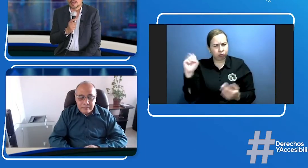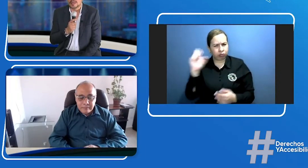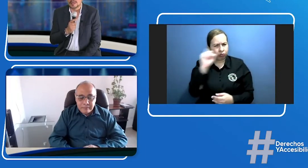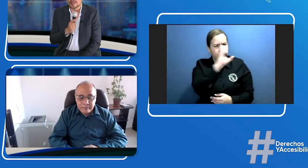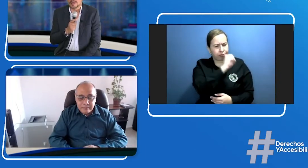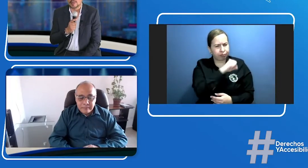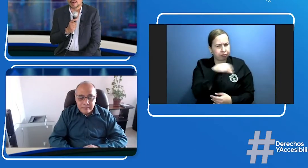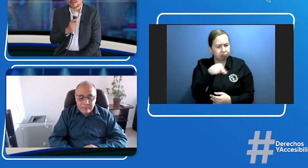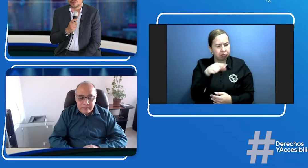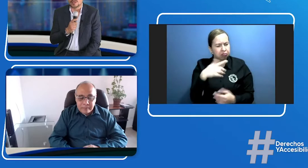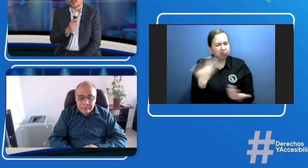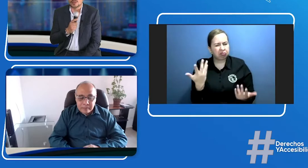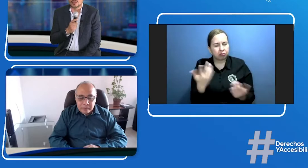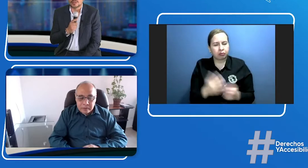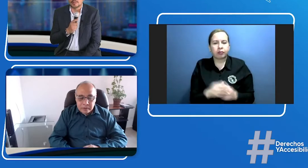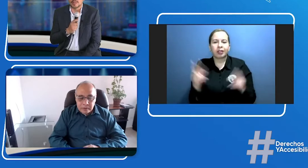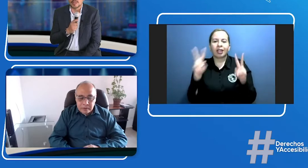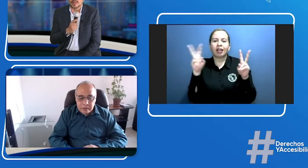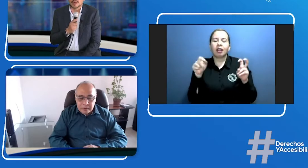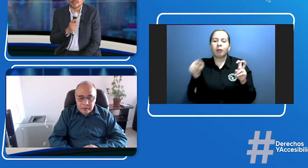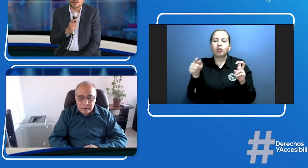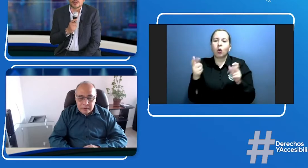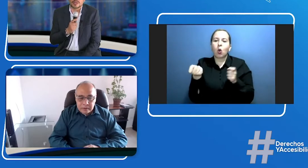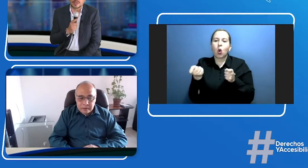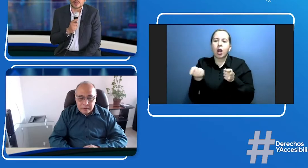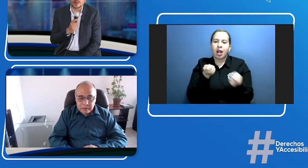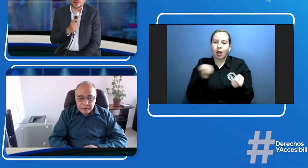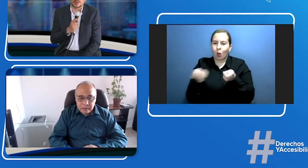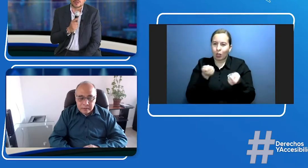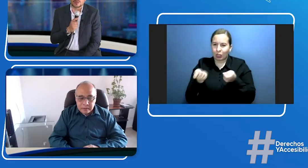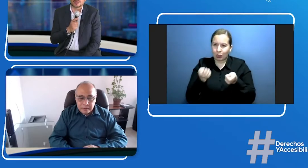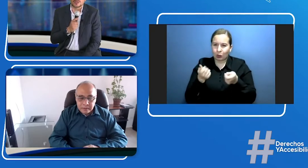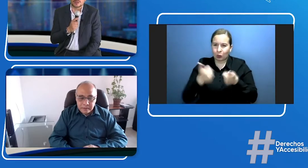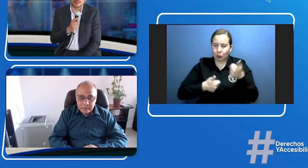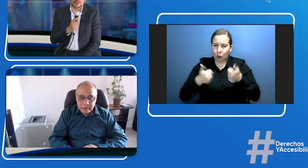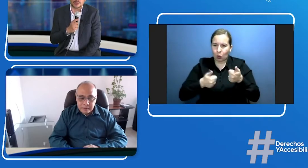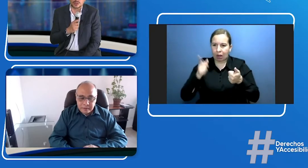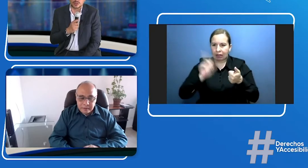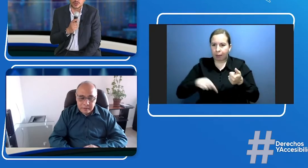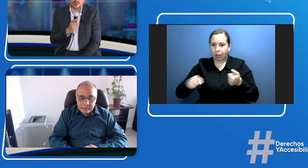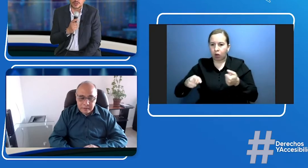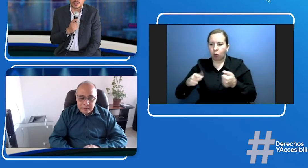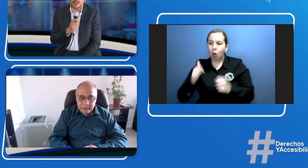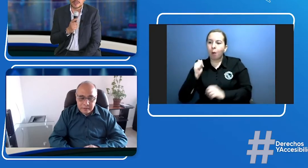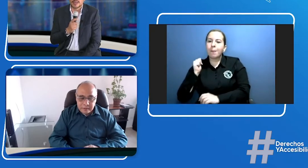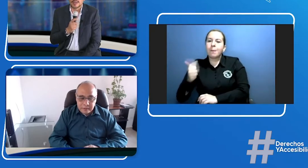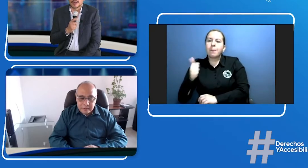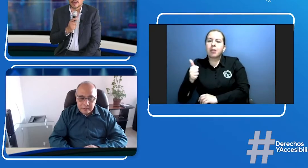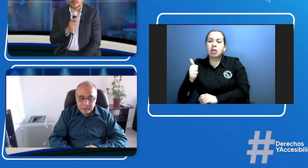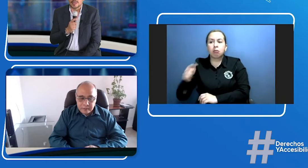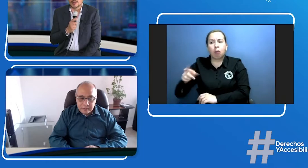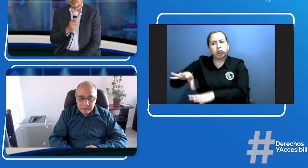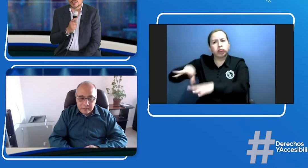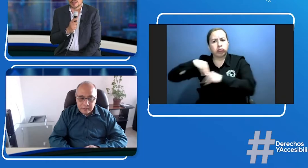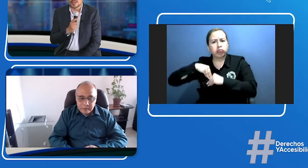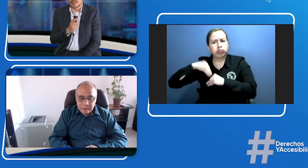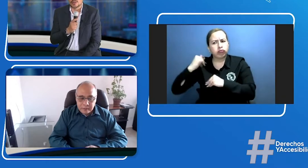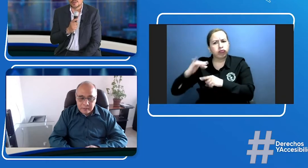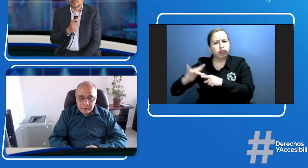es el tema de la regulación también contrastada con la autorregulación nosotros como dices emitimos ese decreto de